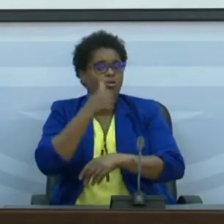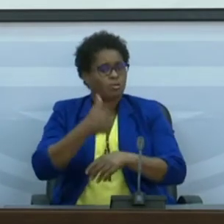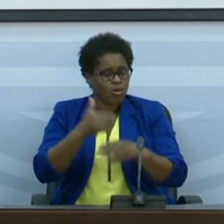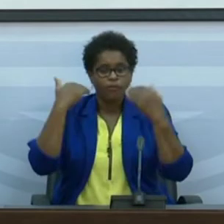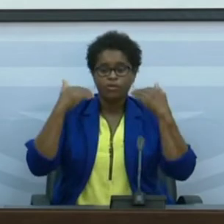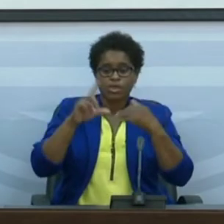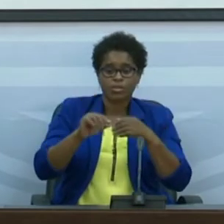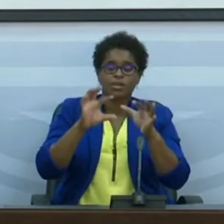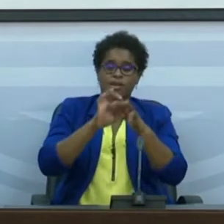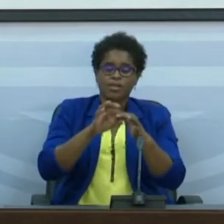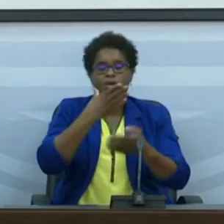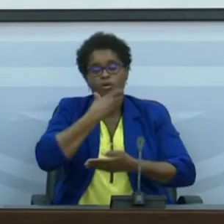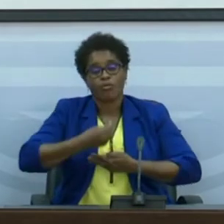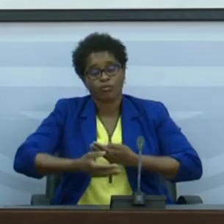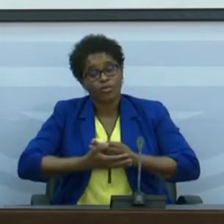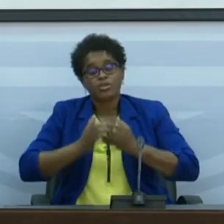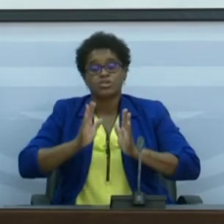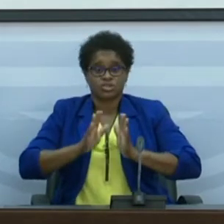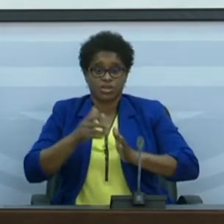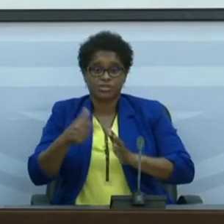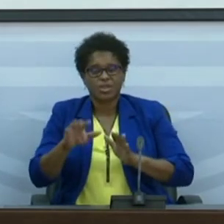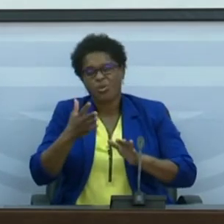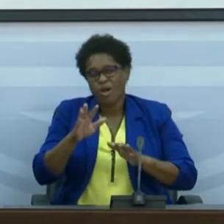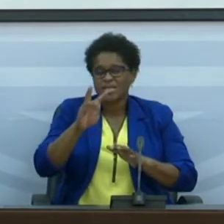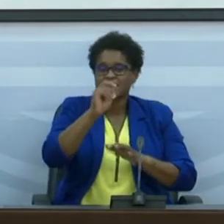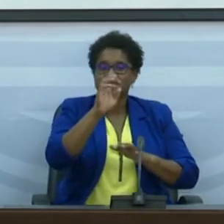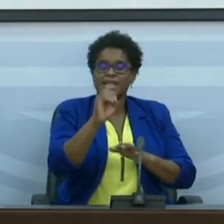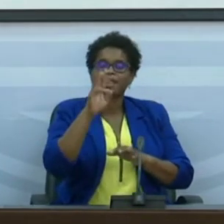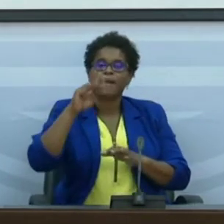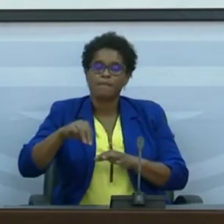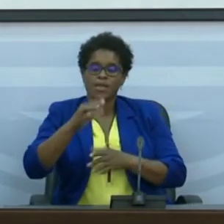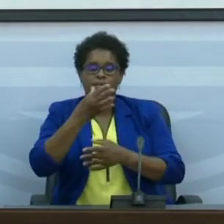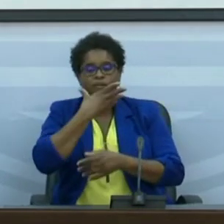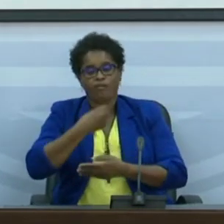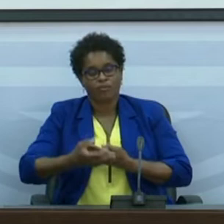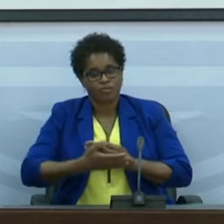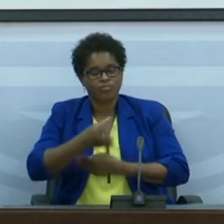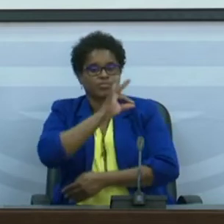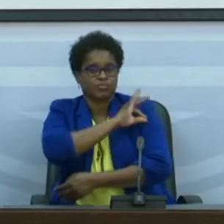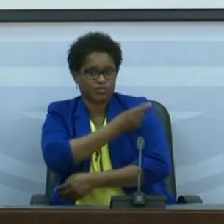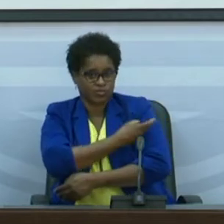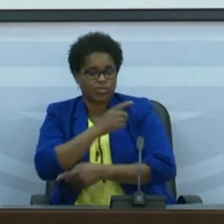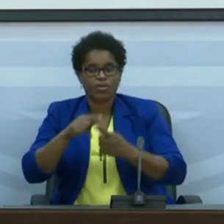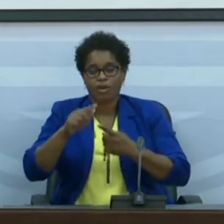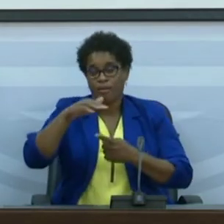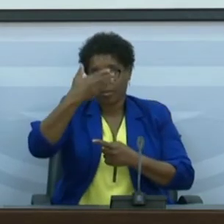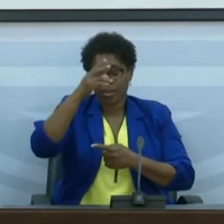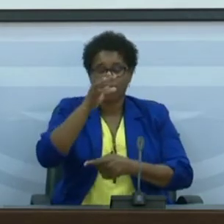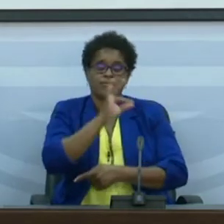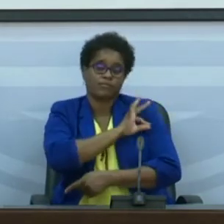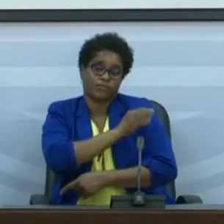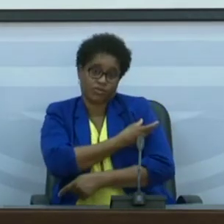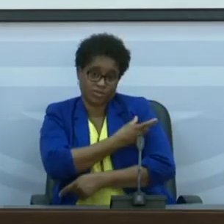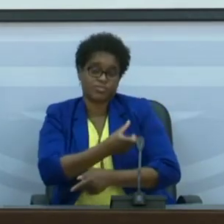é que em relação aos idosos, já temos quase 30 mil idosos vacinados com a primeira dose, o que